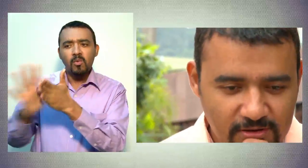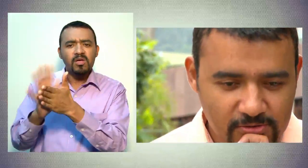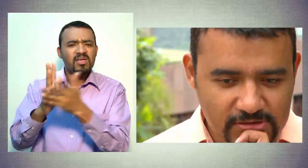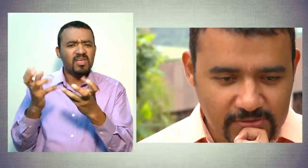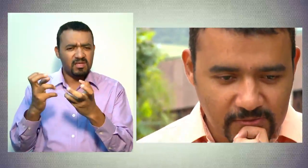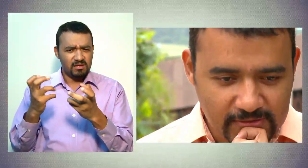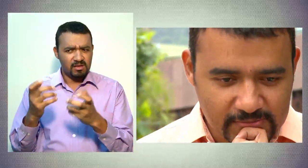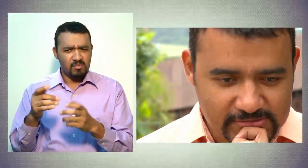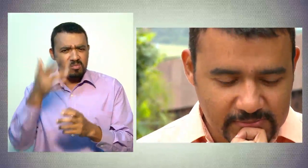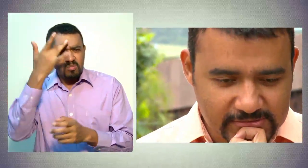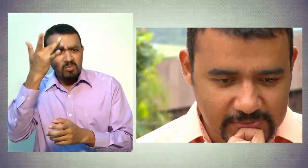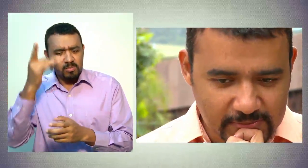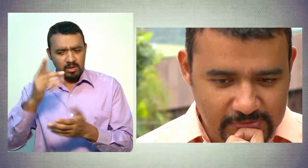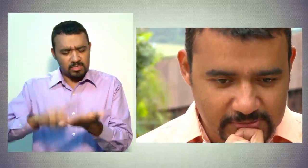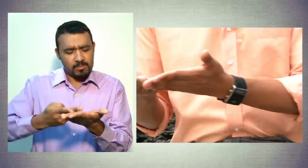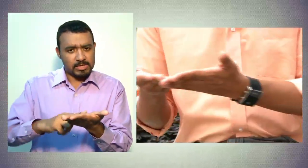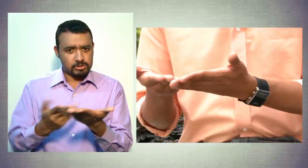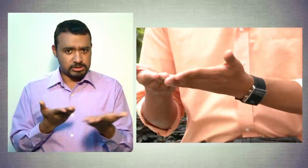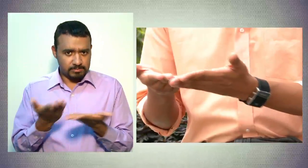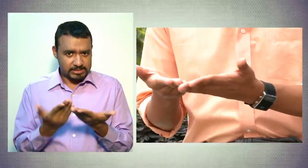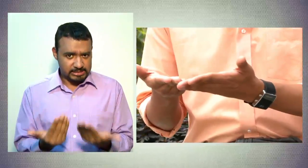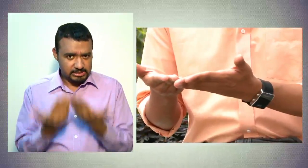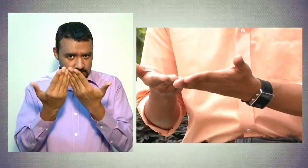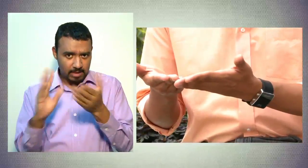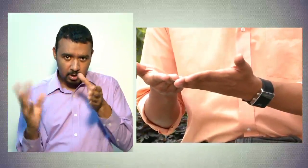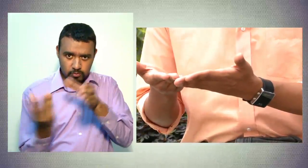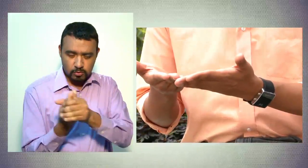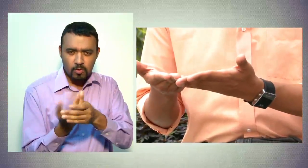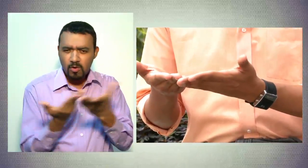resulta la interpretación en la comunidad sorda como proceso de inclusión.